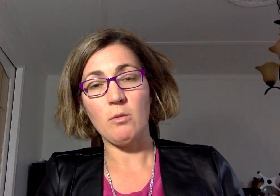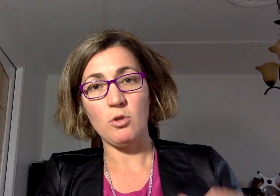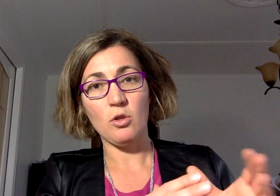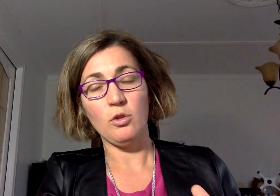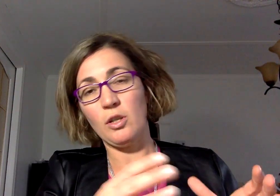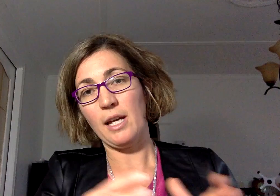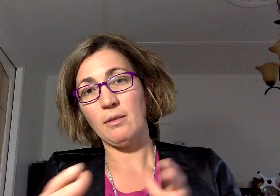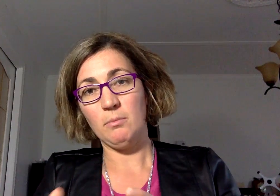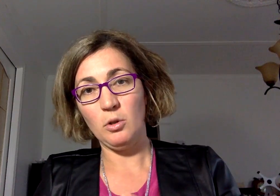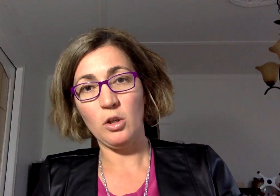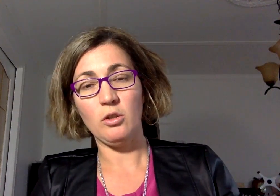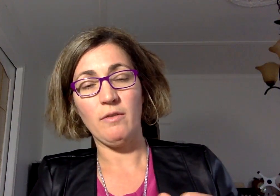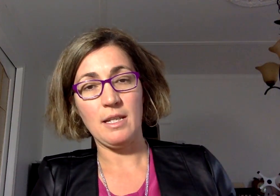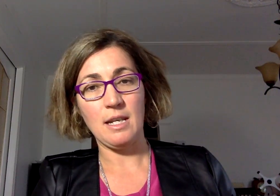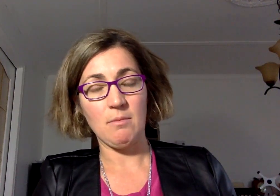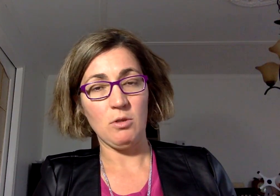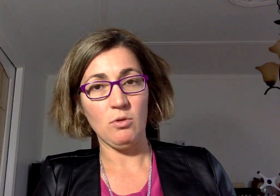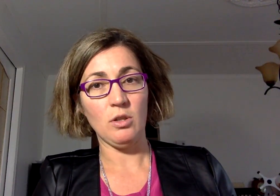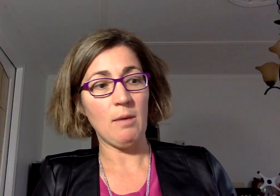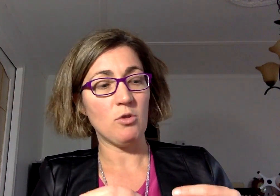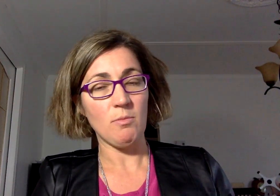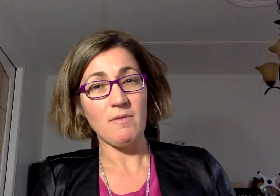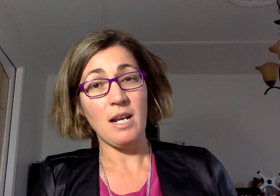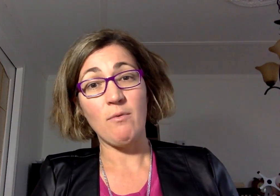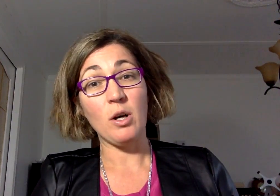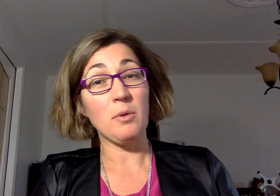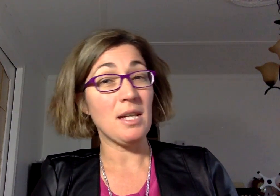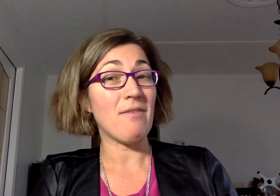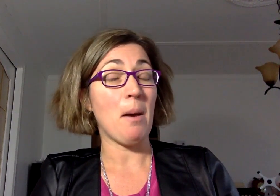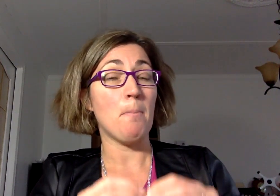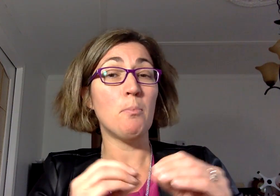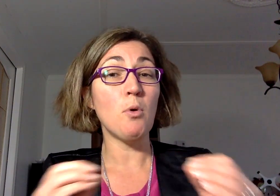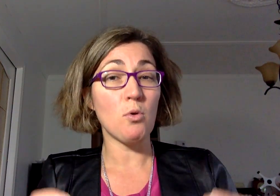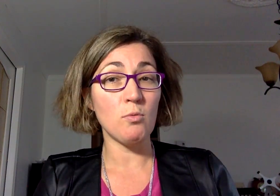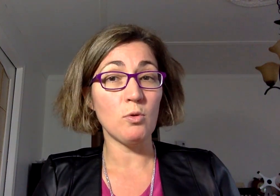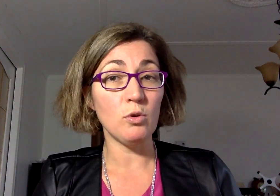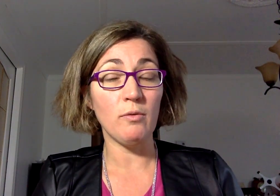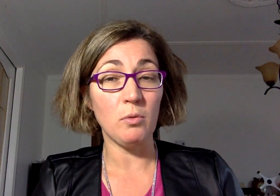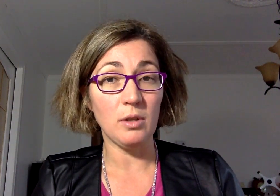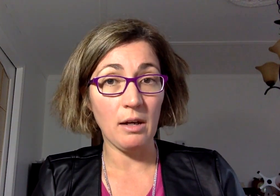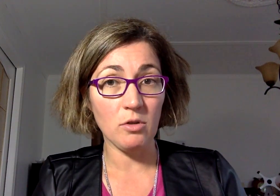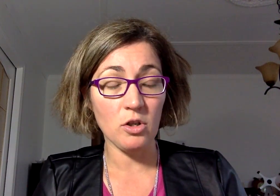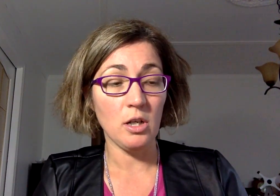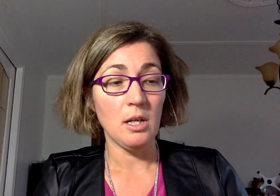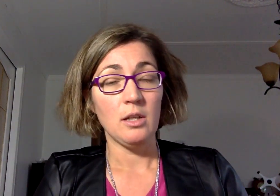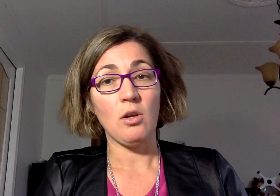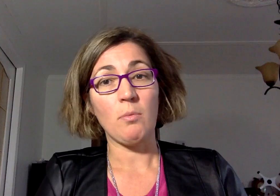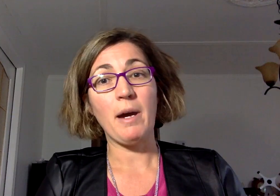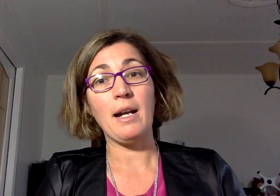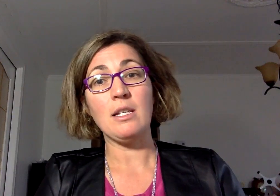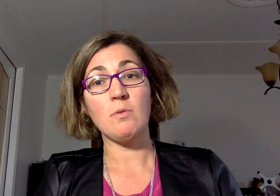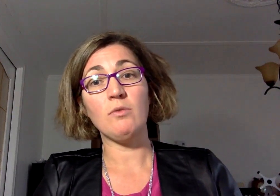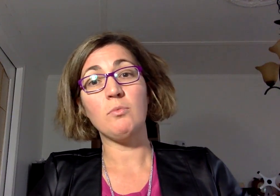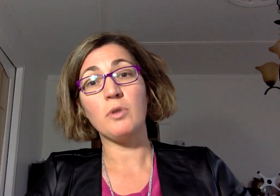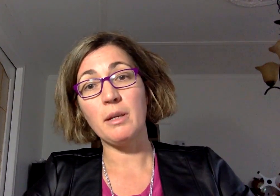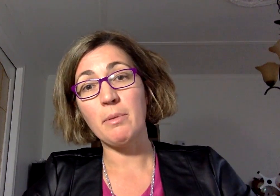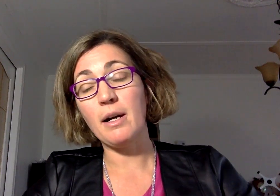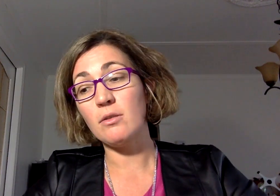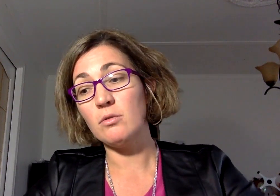comme ça de 4 blocs de 25 minutes, habituellement, vous allez avoir réussi à faire beaucoup, beaucoup de vos tâches. Donc, par la suite, vous pourriez prendre